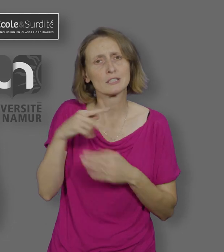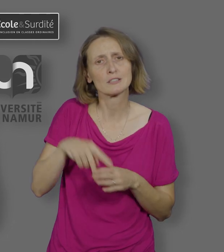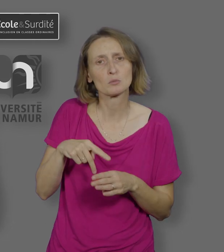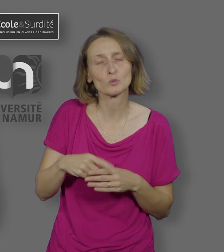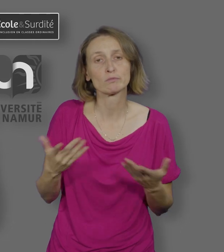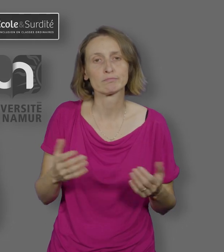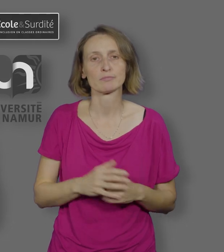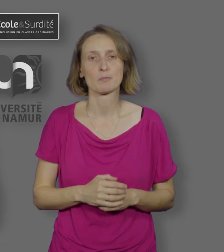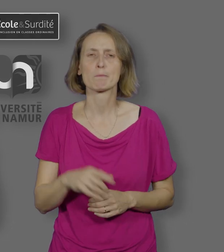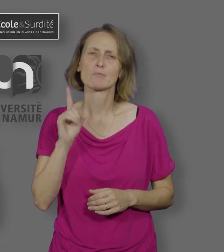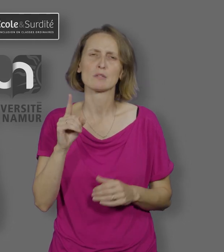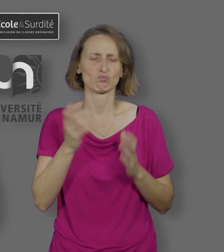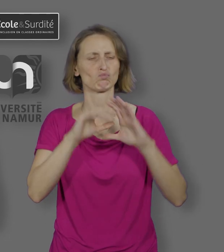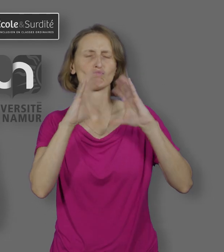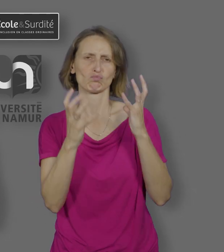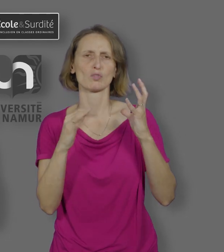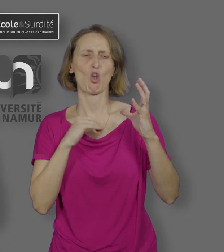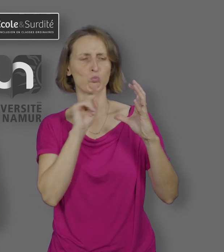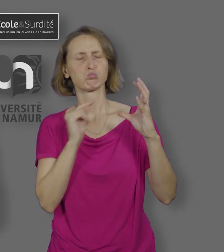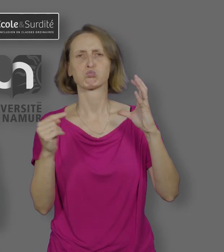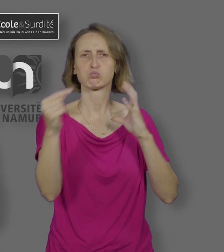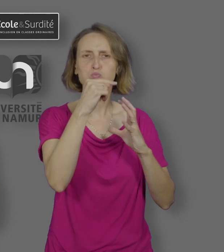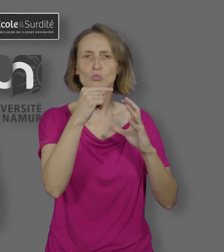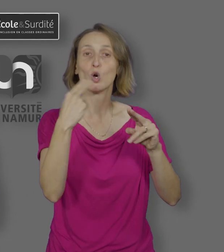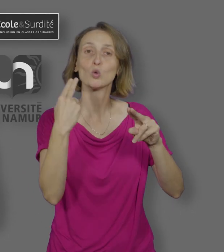savoirs et aux échanges qui ne soit pas limité par leur audition.